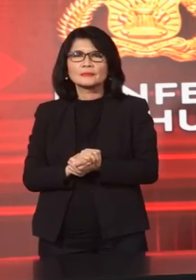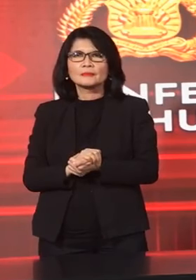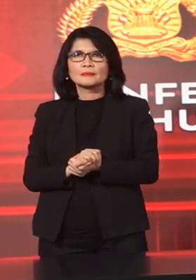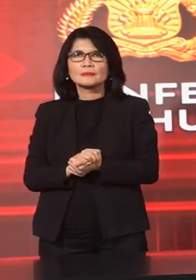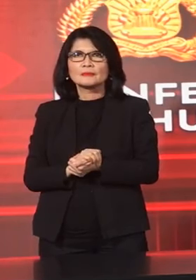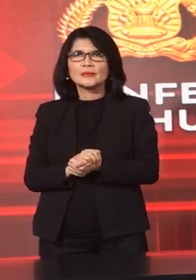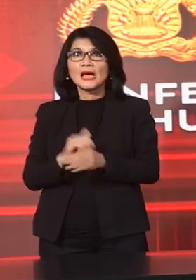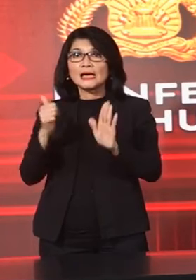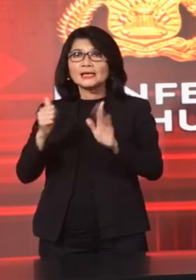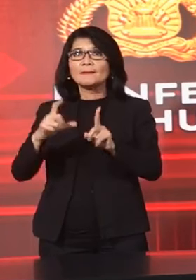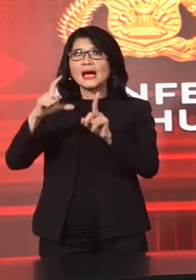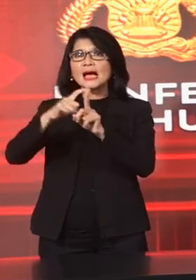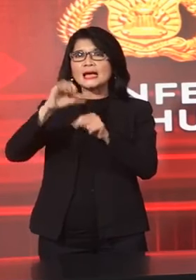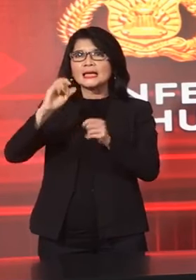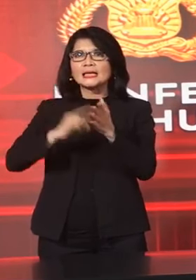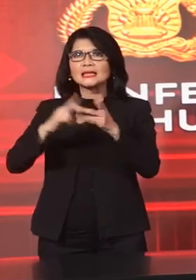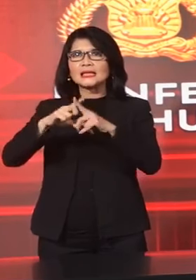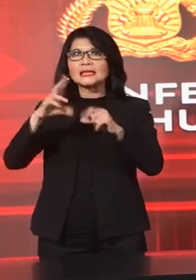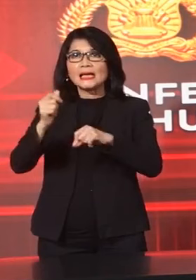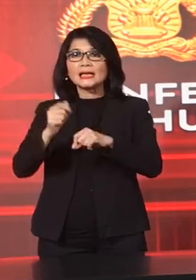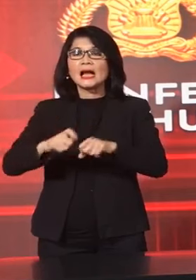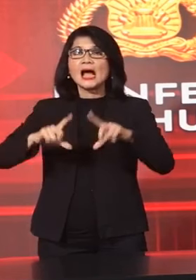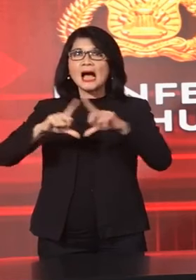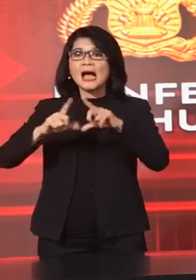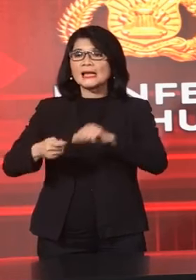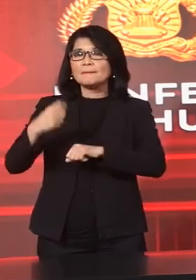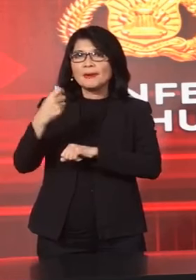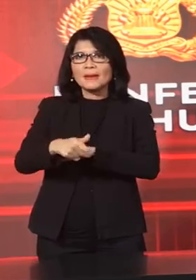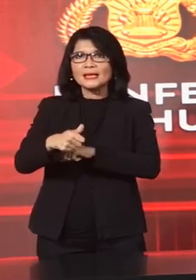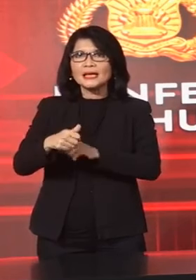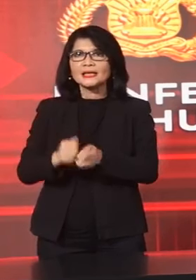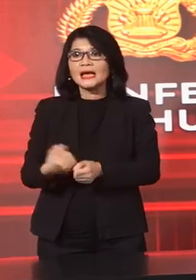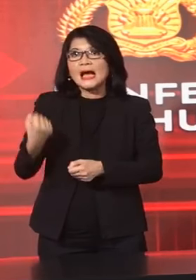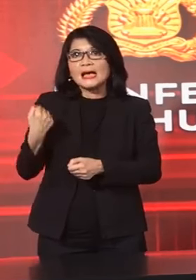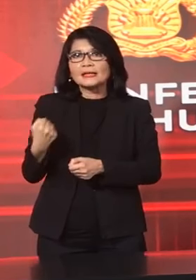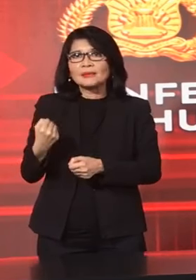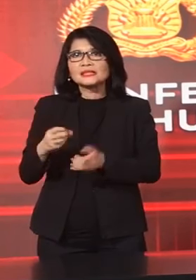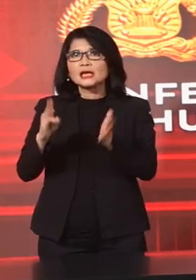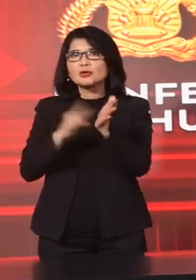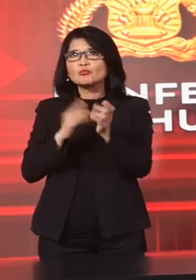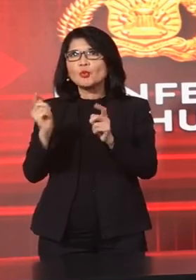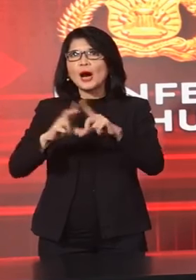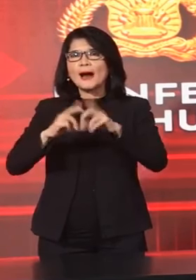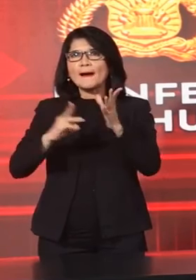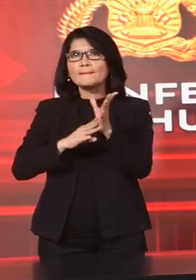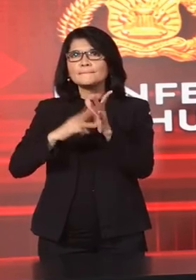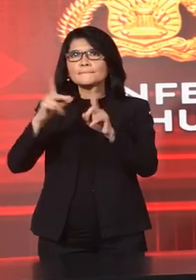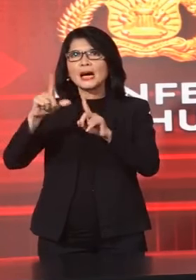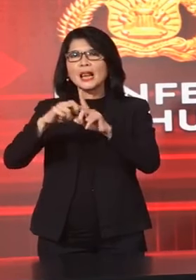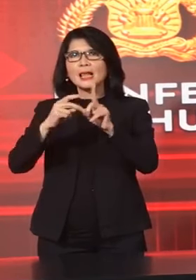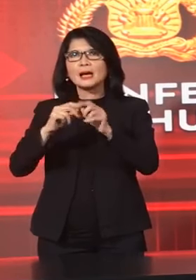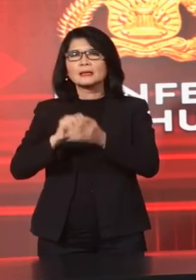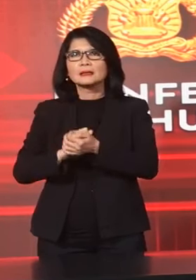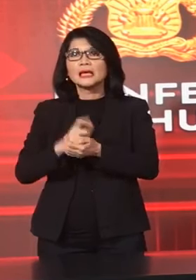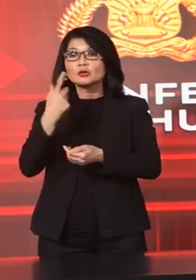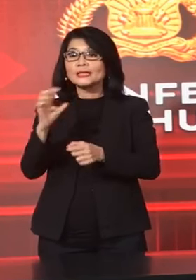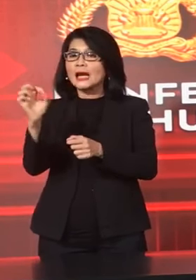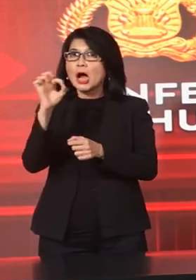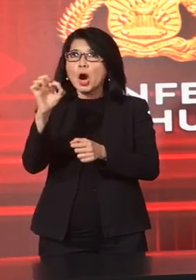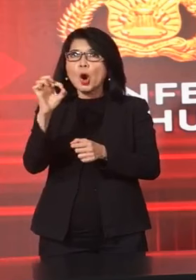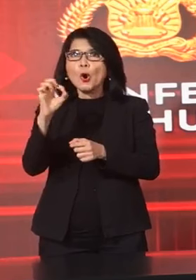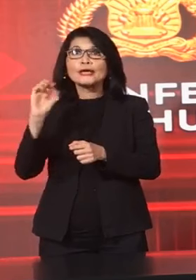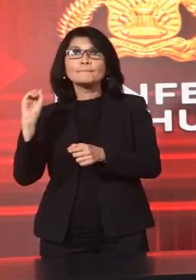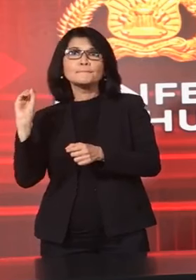Dinar Yang Digunakan Sebagai Alat Pembayaran Di Pasar Muamalah Adalah Koin